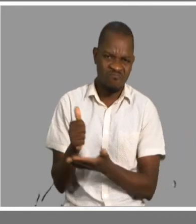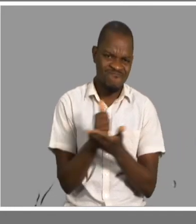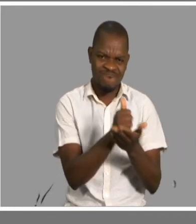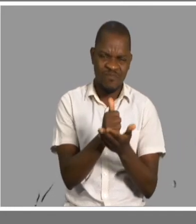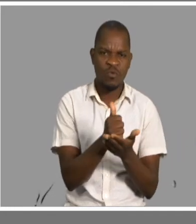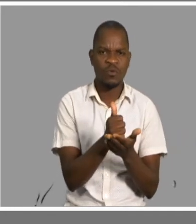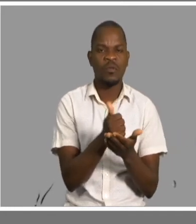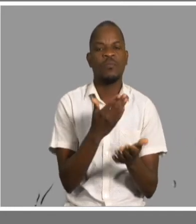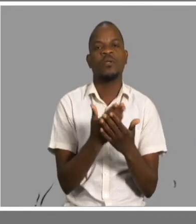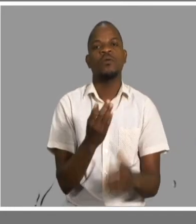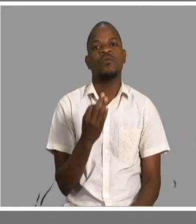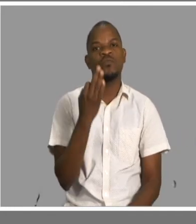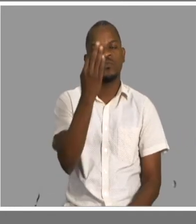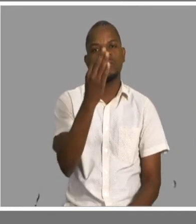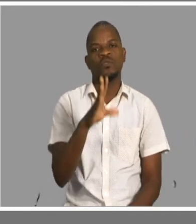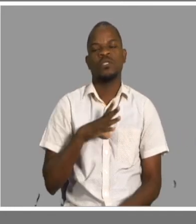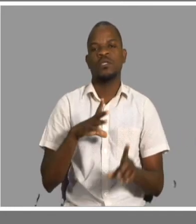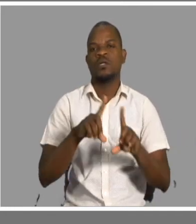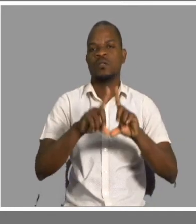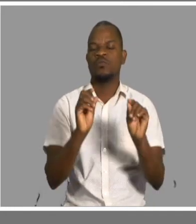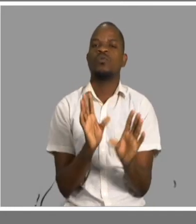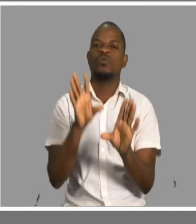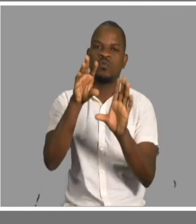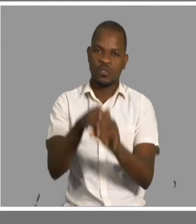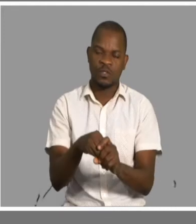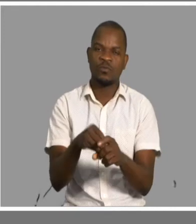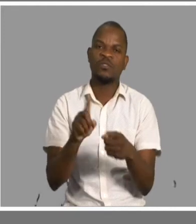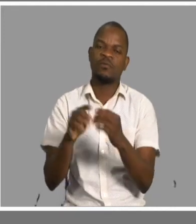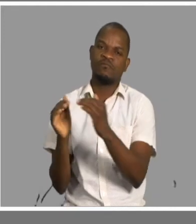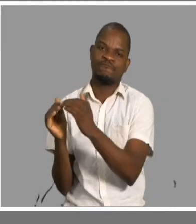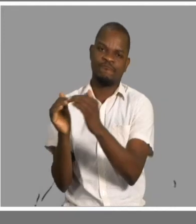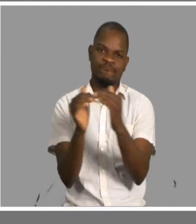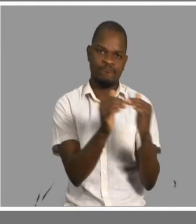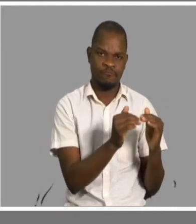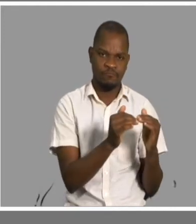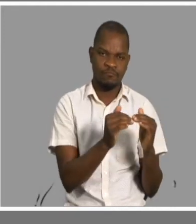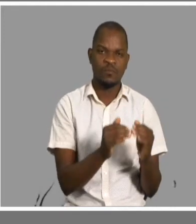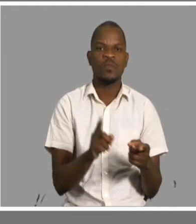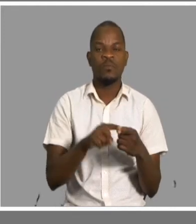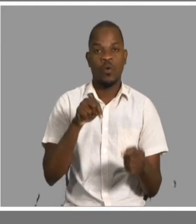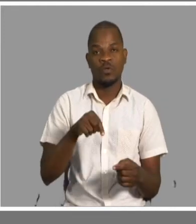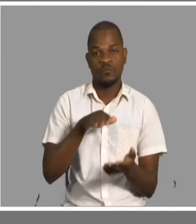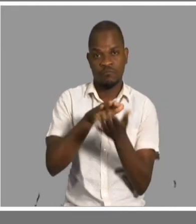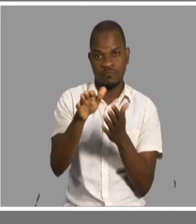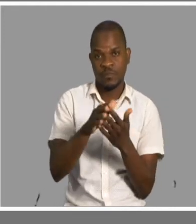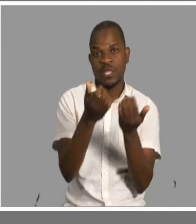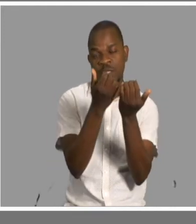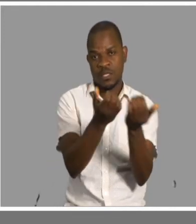democracia inclusiva e respeitadora da diversidade e da igualdade. Hoje nós falamos em crianças no plural,